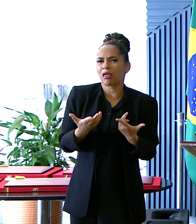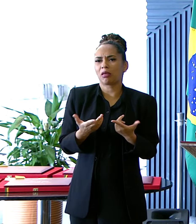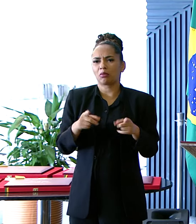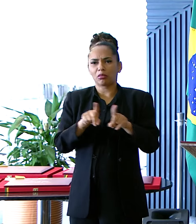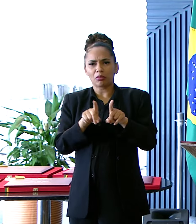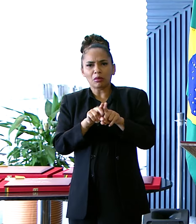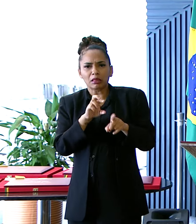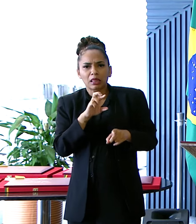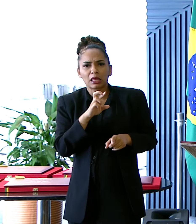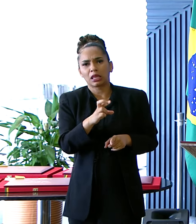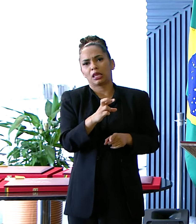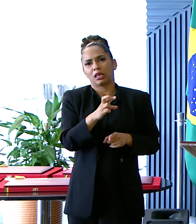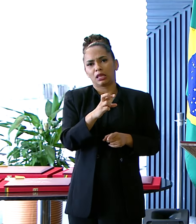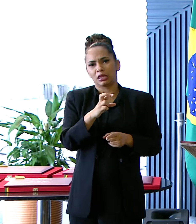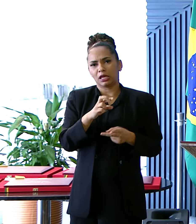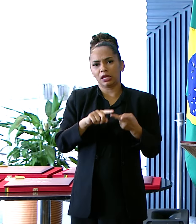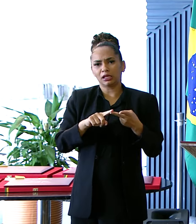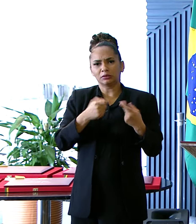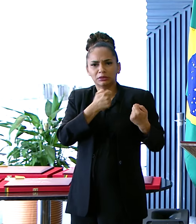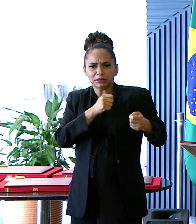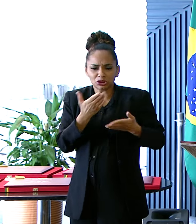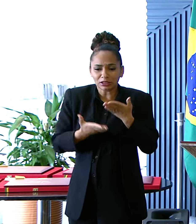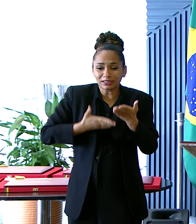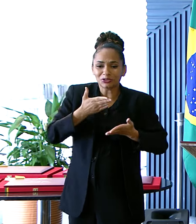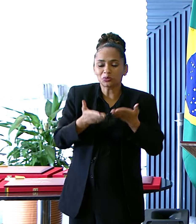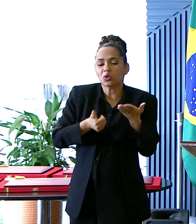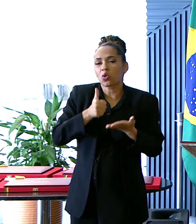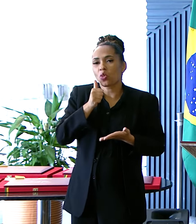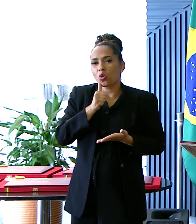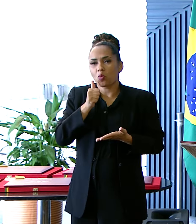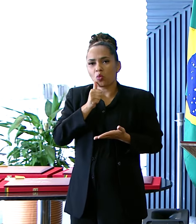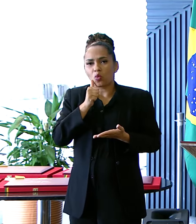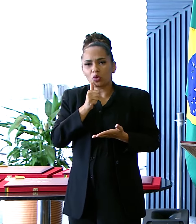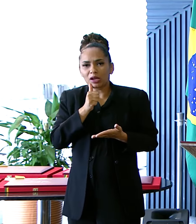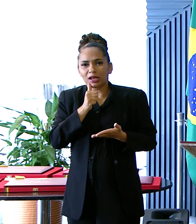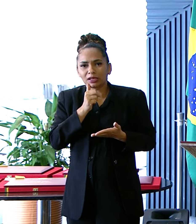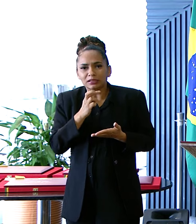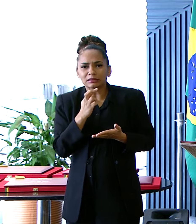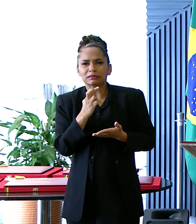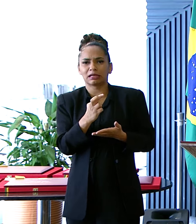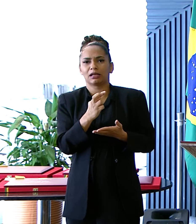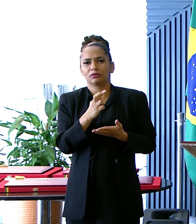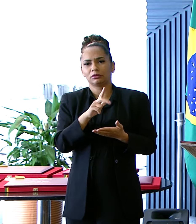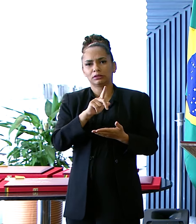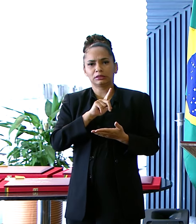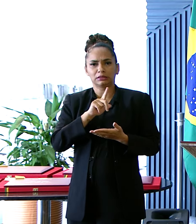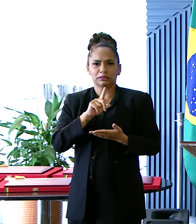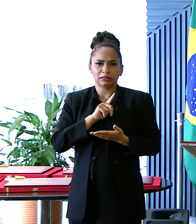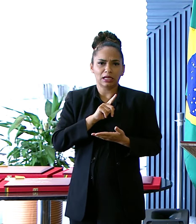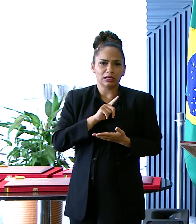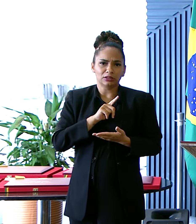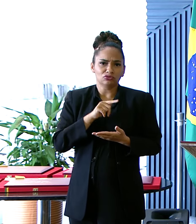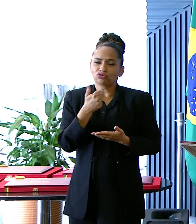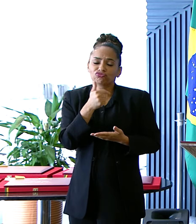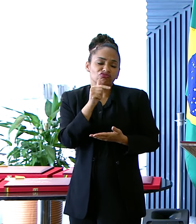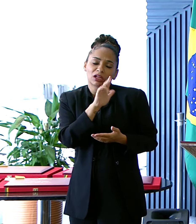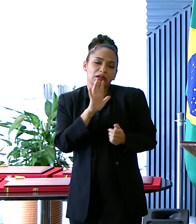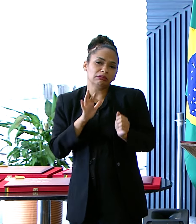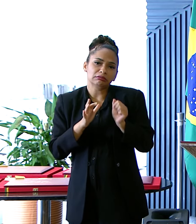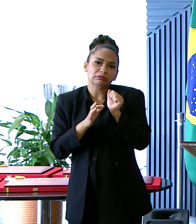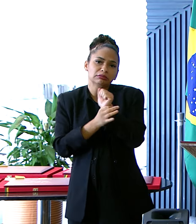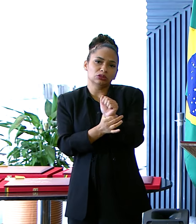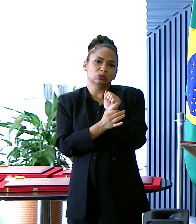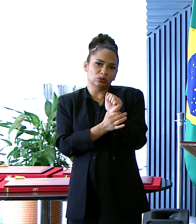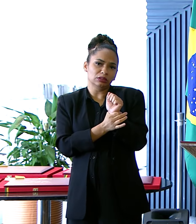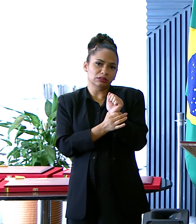De atendimento A mulheres Grávidas Que ficaram Desamparadas Em